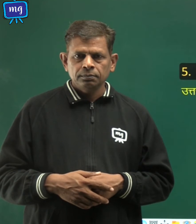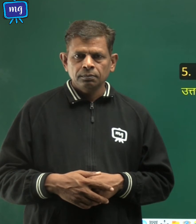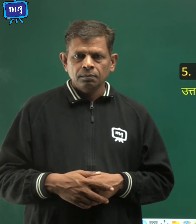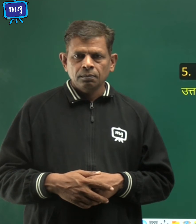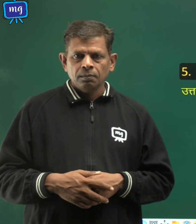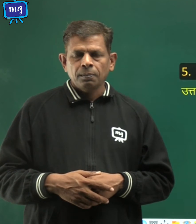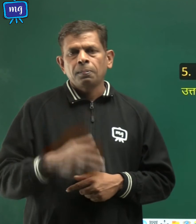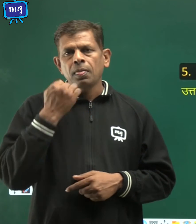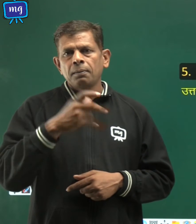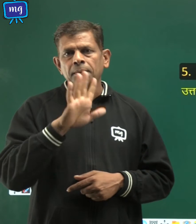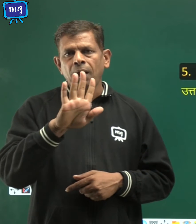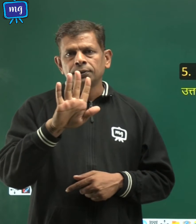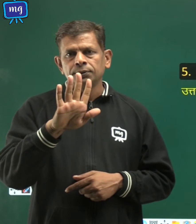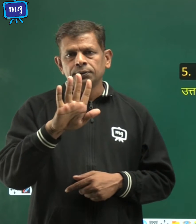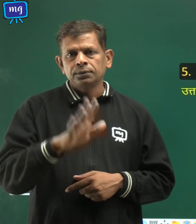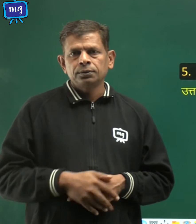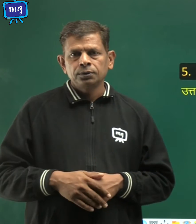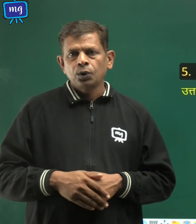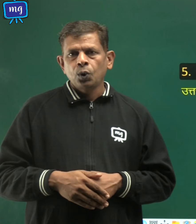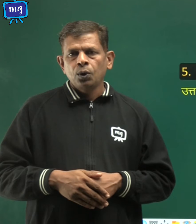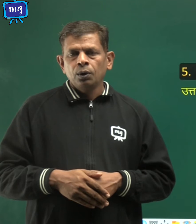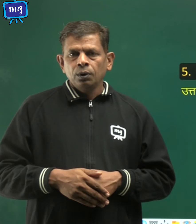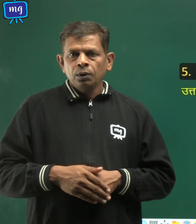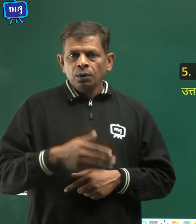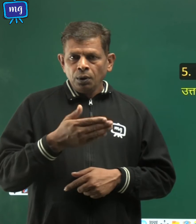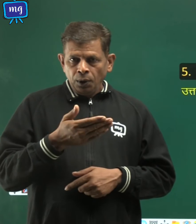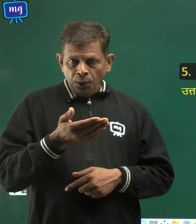नमबर पांच पवन क्या है